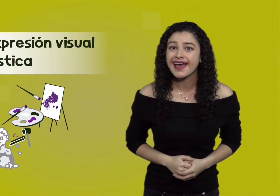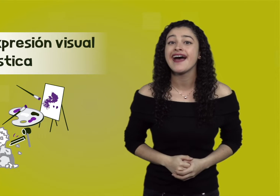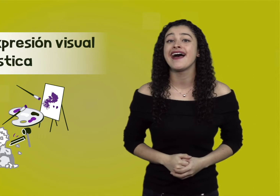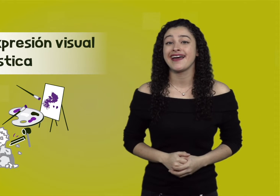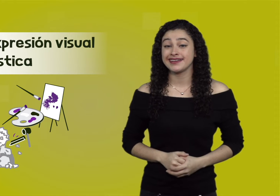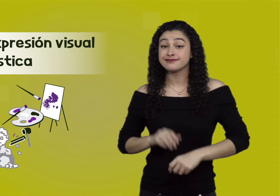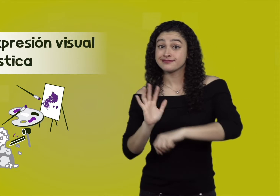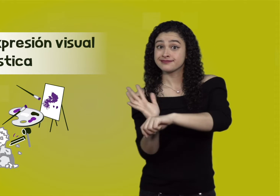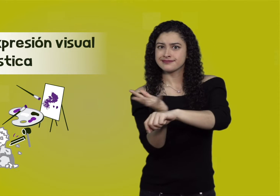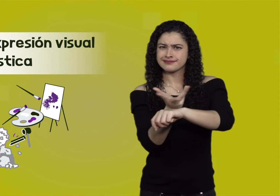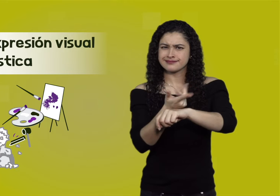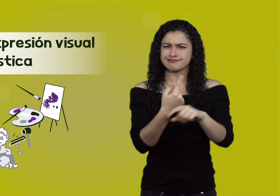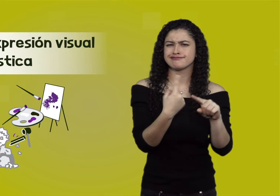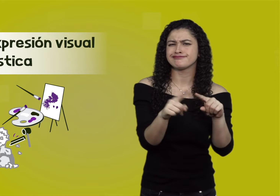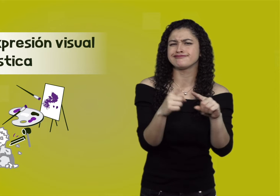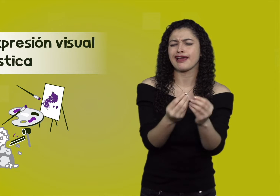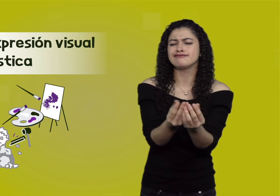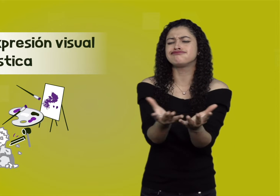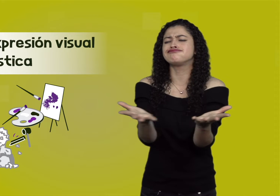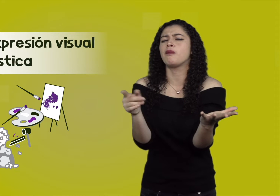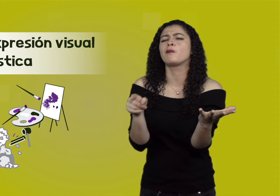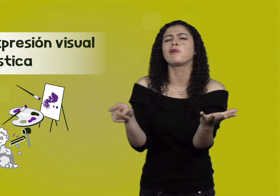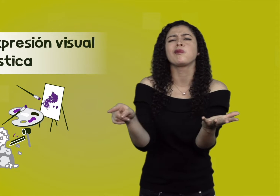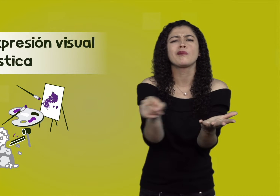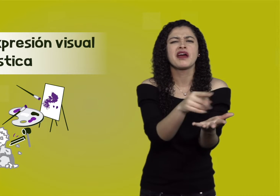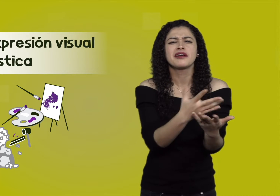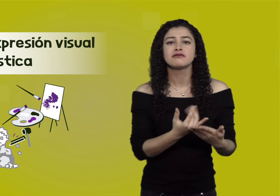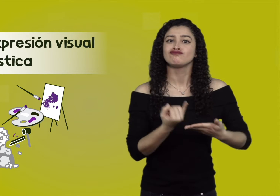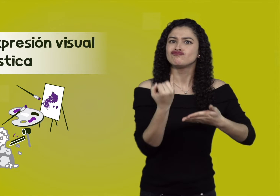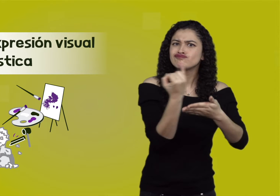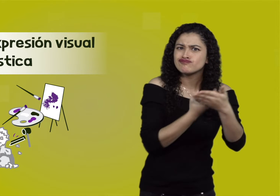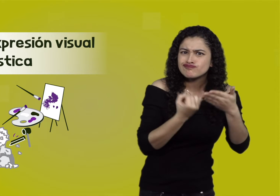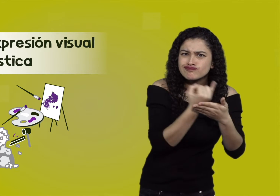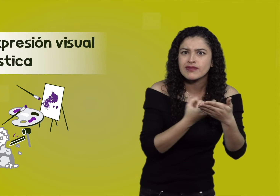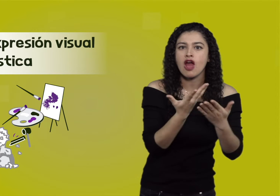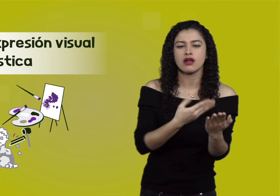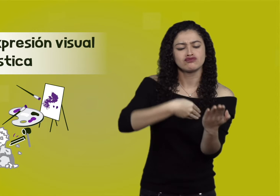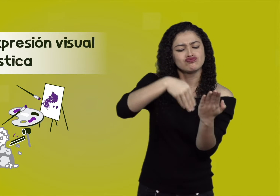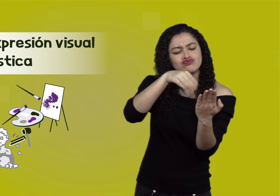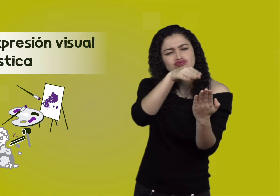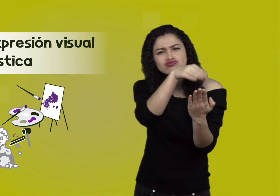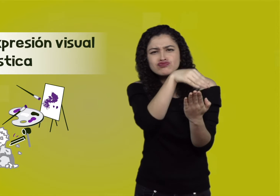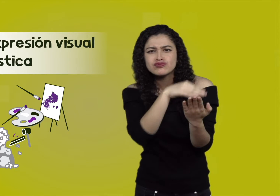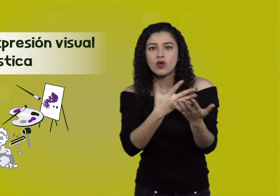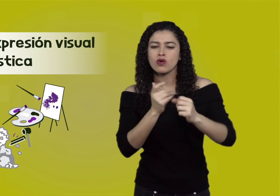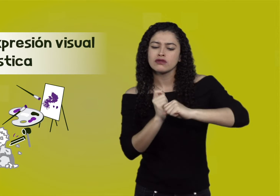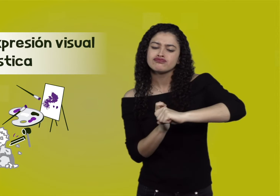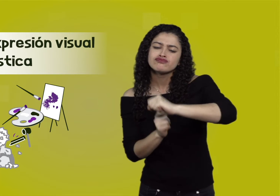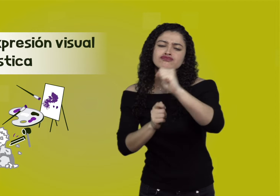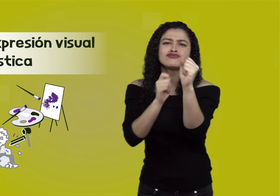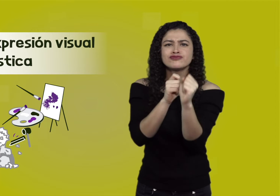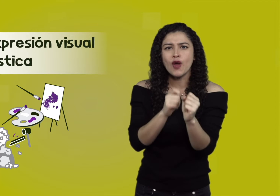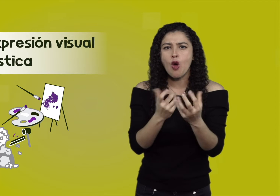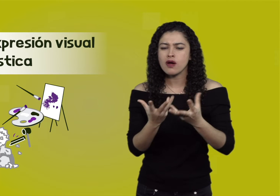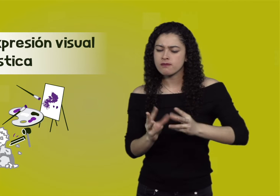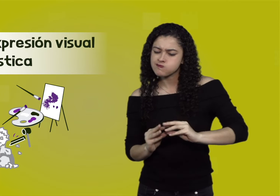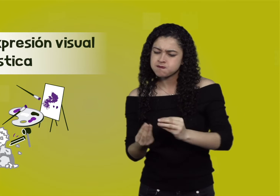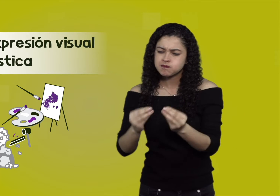artes plásticas y visuales implican diferentes manifestaciones como el dibujo, la pintura, la escultura,